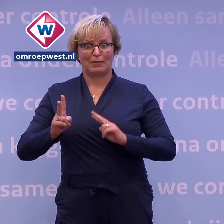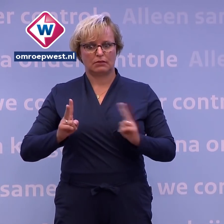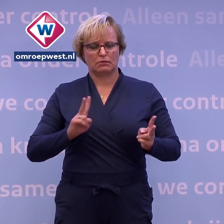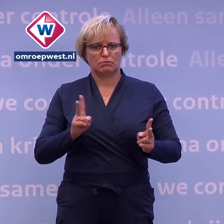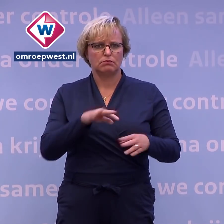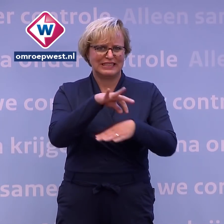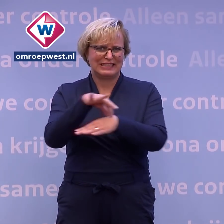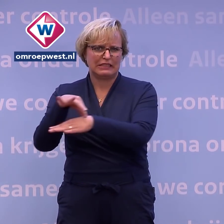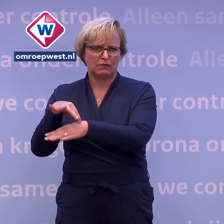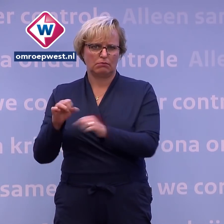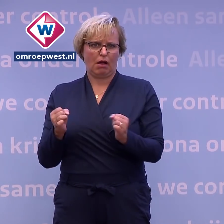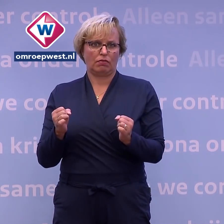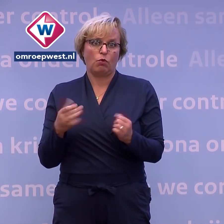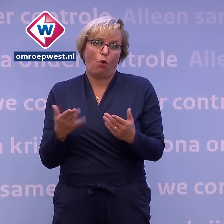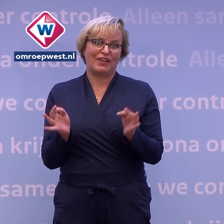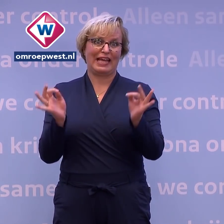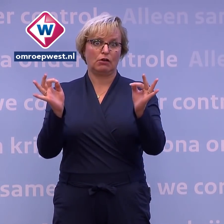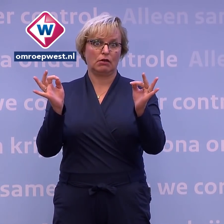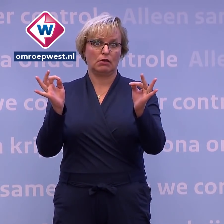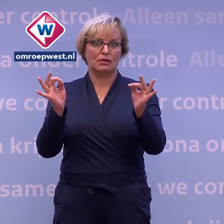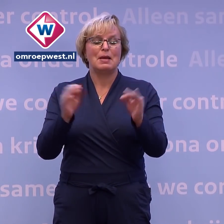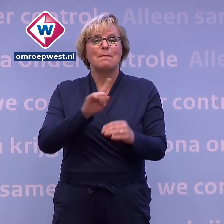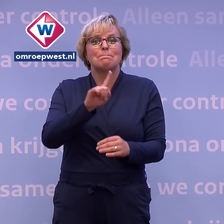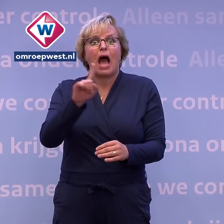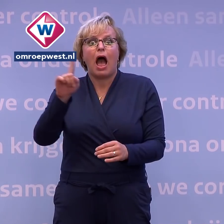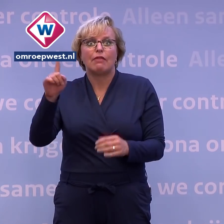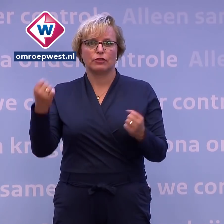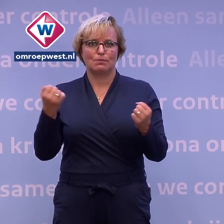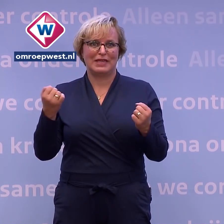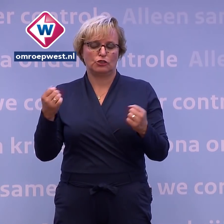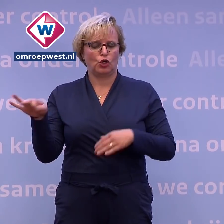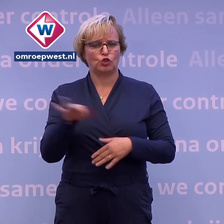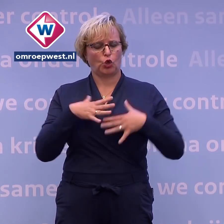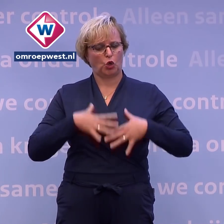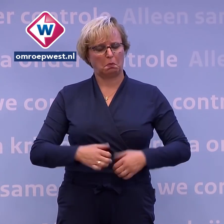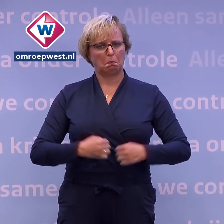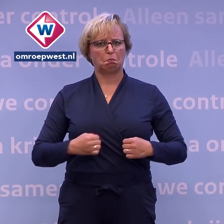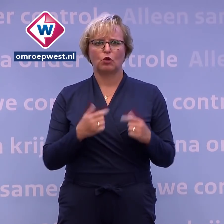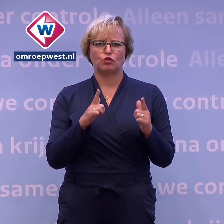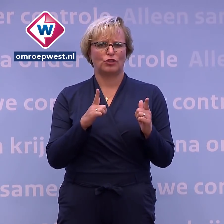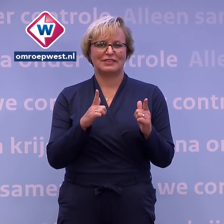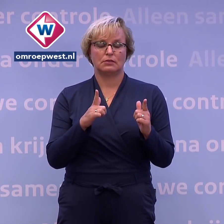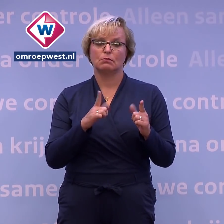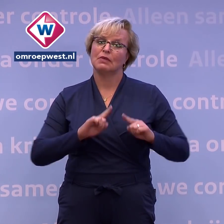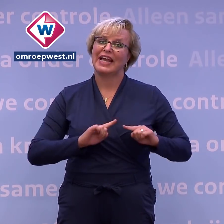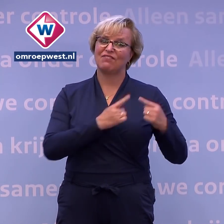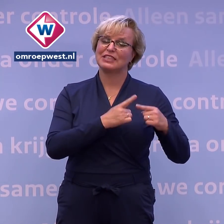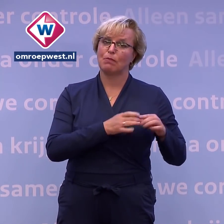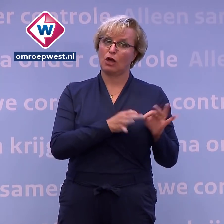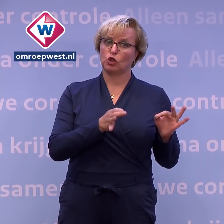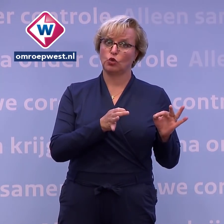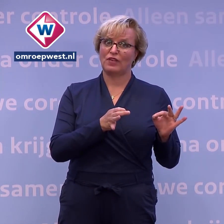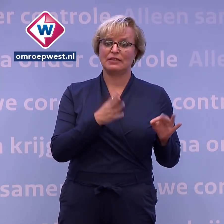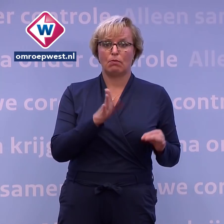En erger. Mensen zijn soms na maanden nog niet te oude. En dat geldt niet alleen voor mensen met een kwetsbare gezondheid. We zien ook